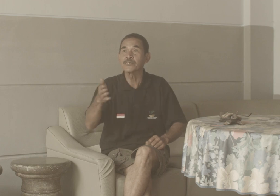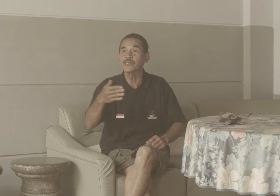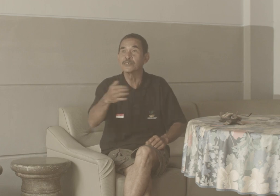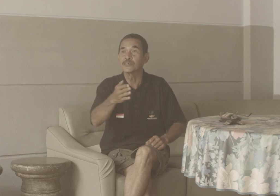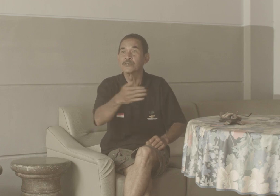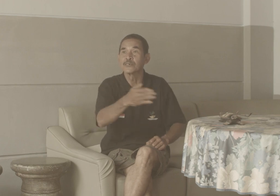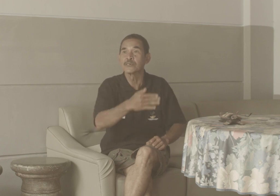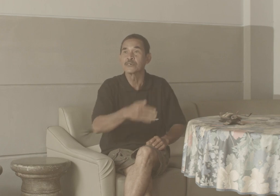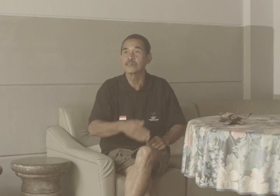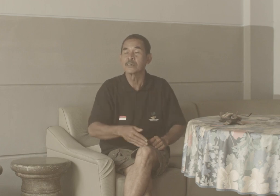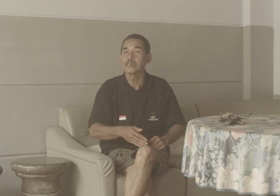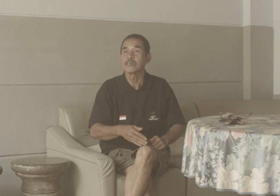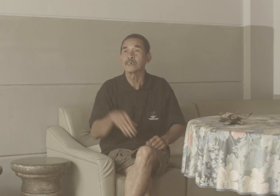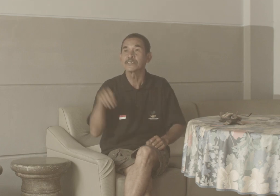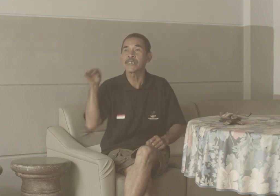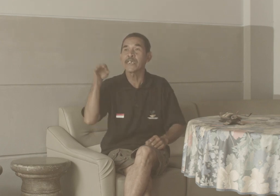Snake